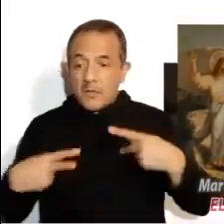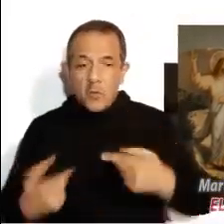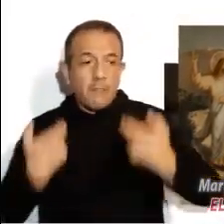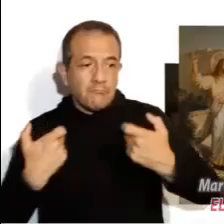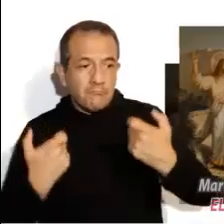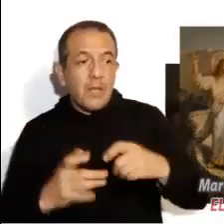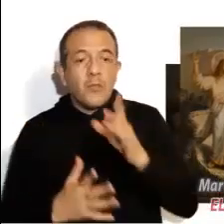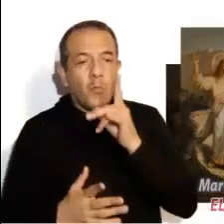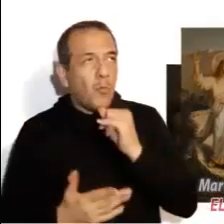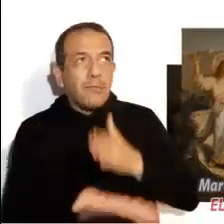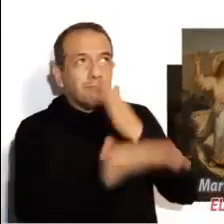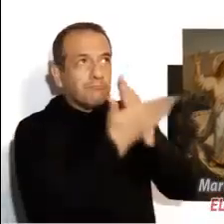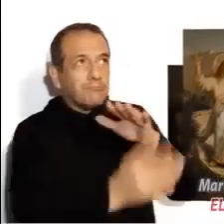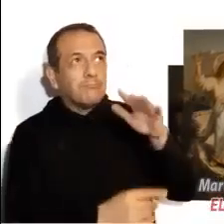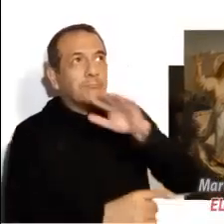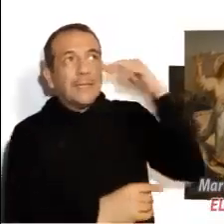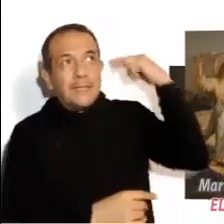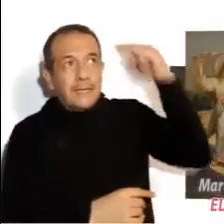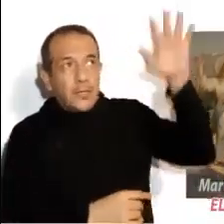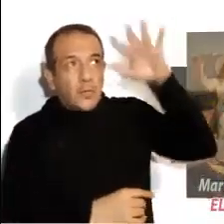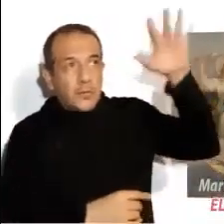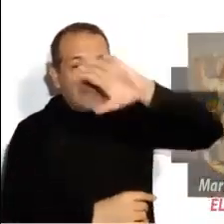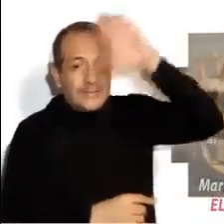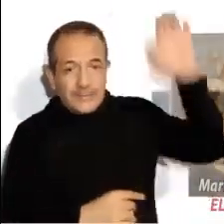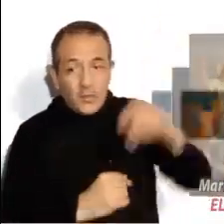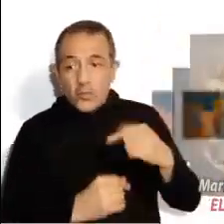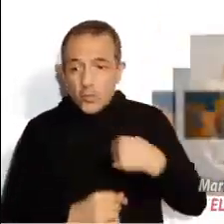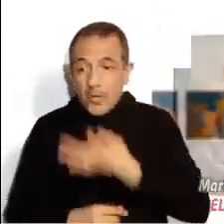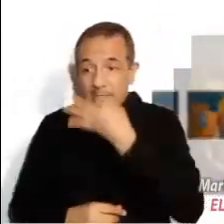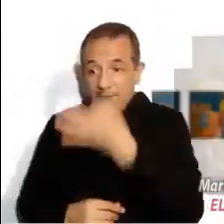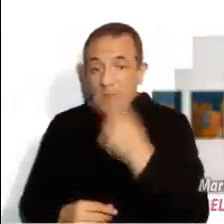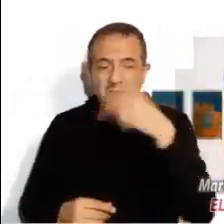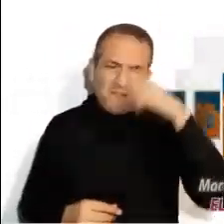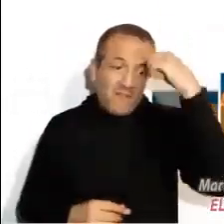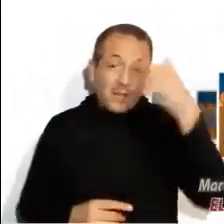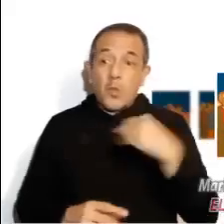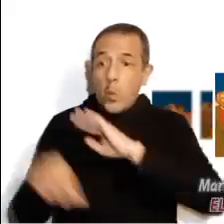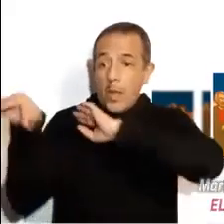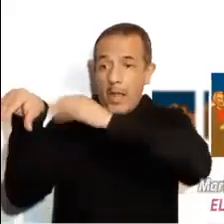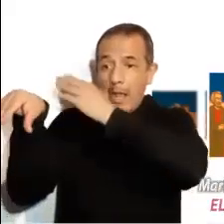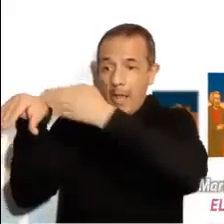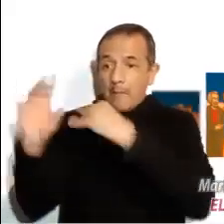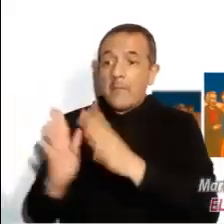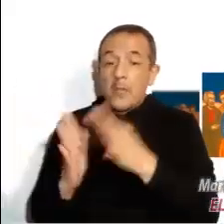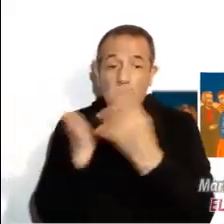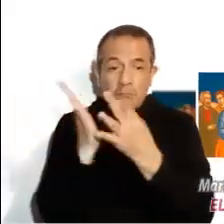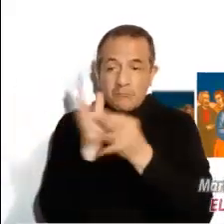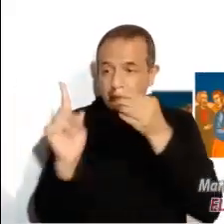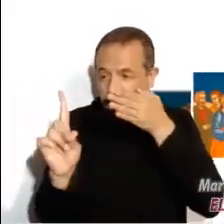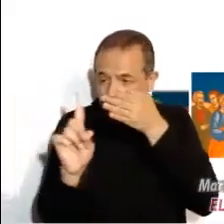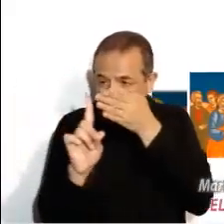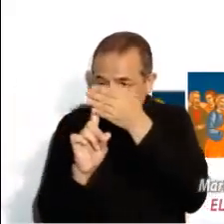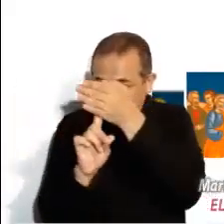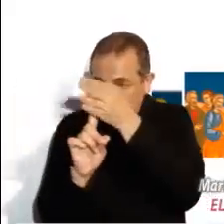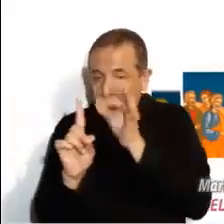difícilmente entrará en el reino de los cielos. Se lo repito, es más fácil que un camello pase por el